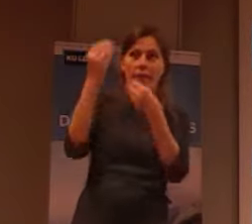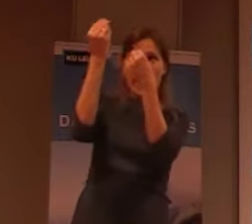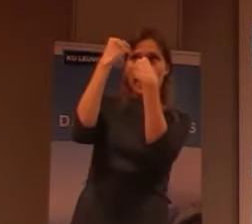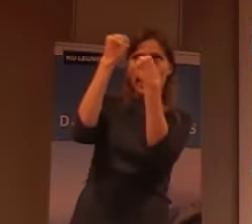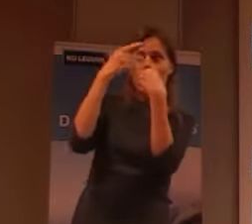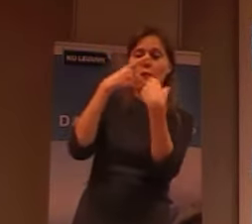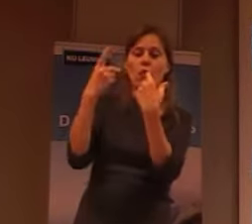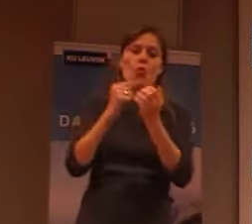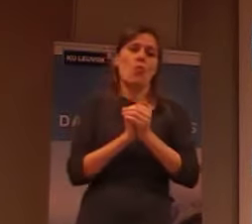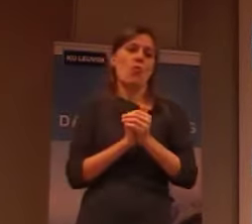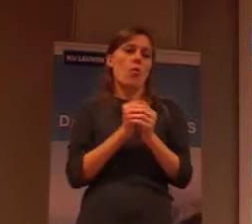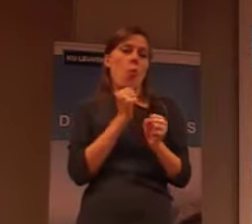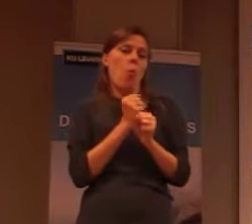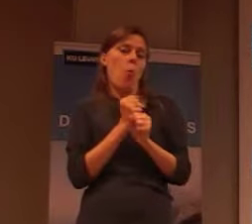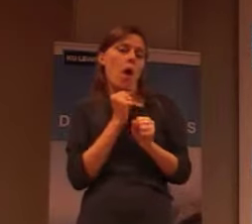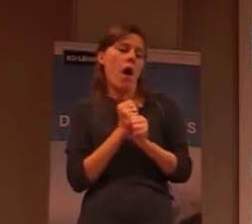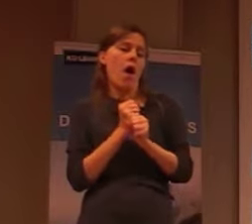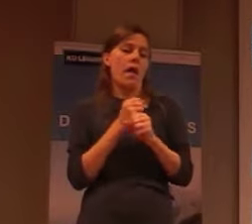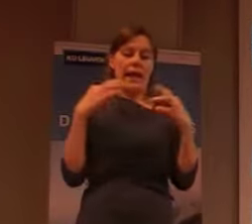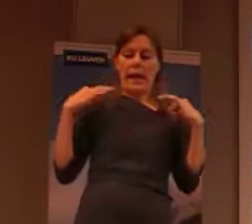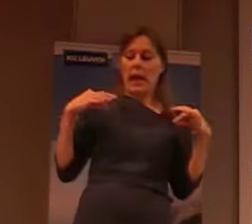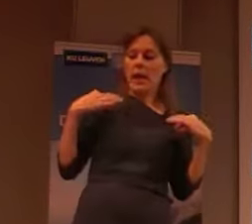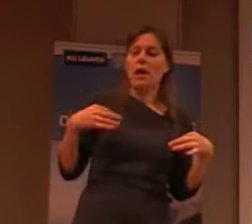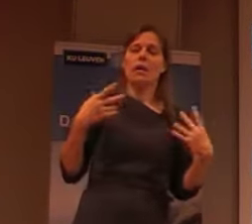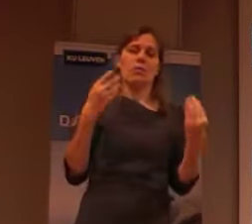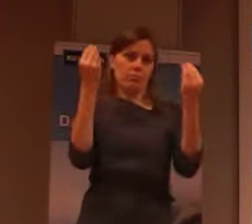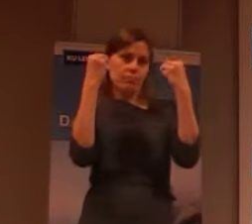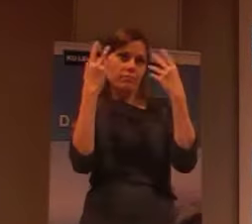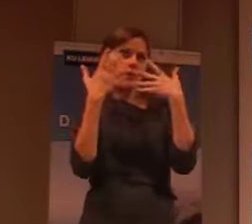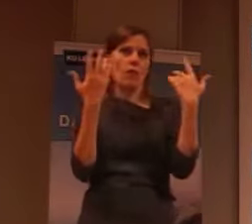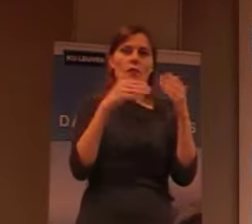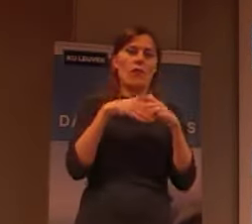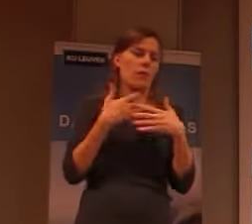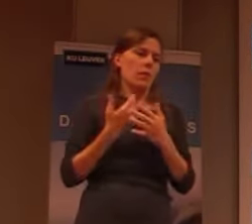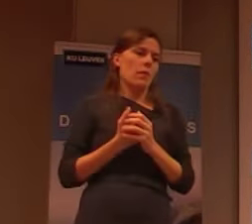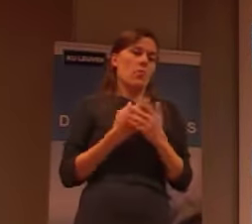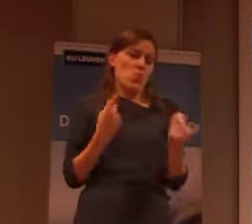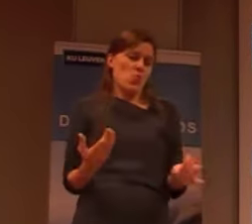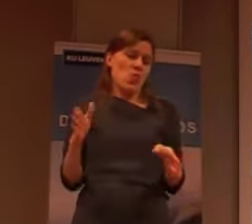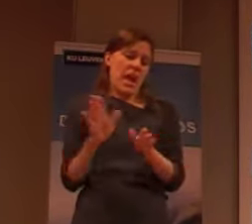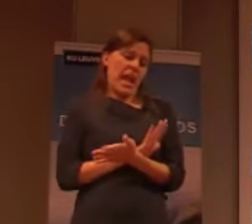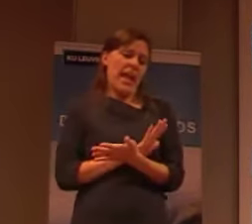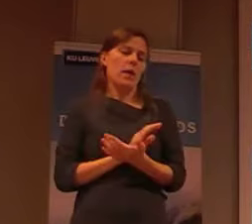allerhande activiteiten. En dus dat is iets dat nu leeg staat.